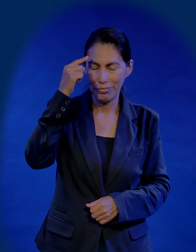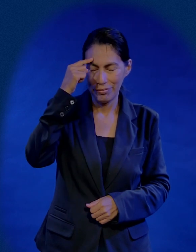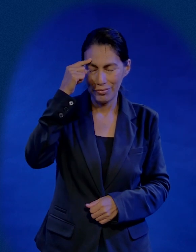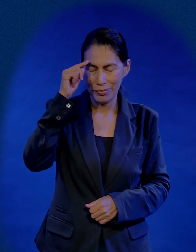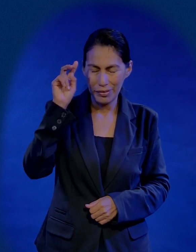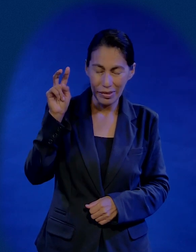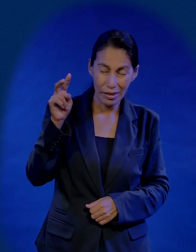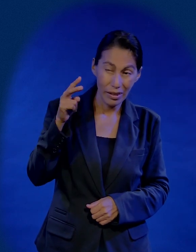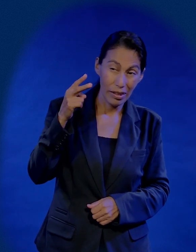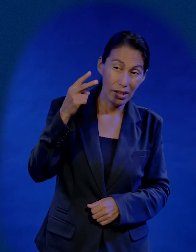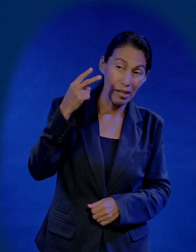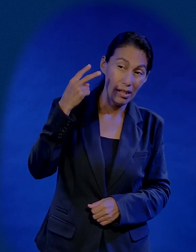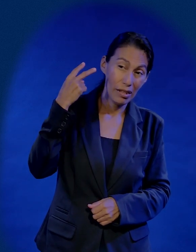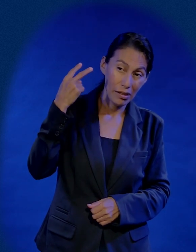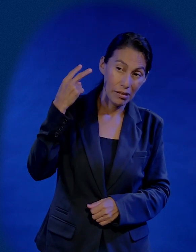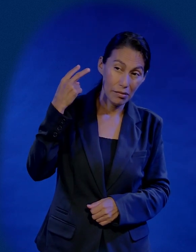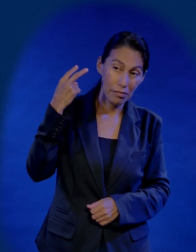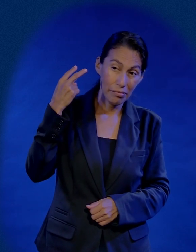hoy cuando veo para atrás pienso